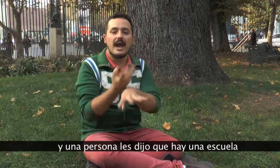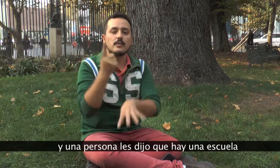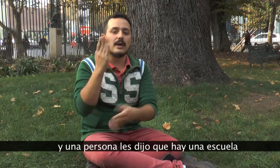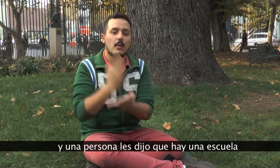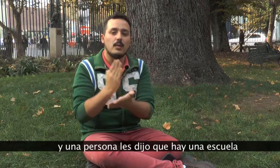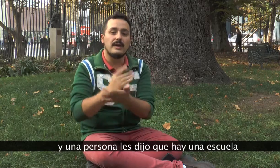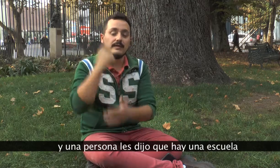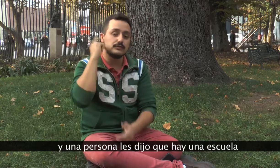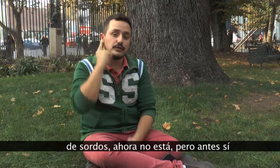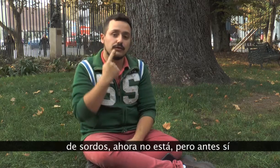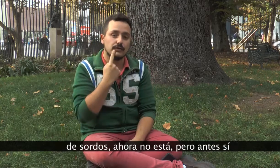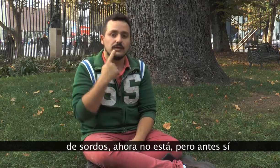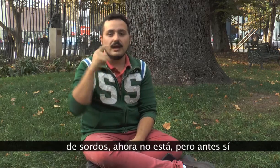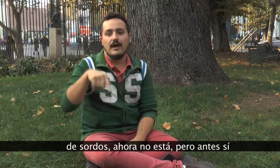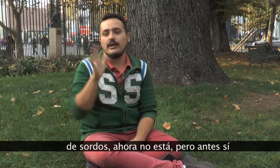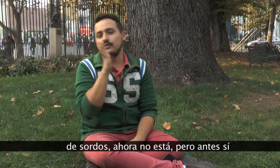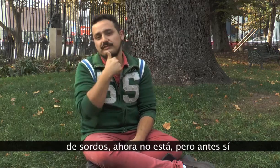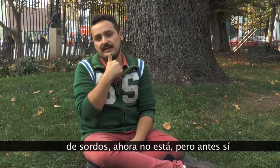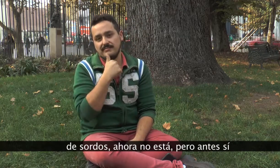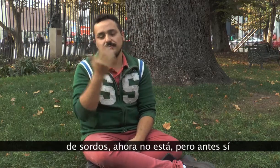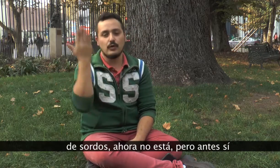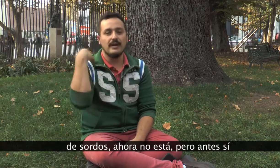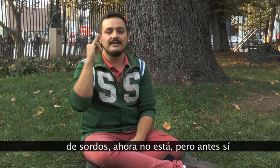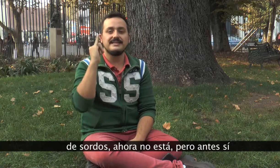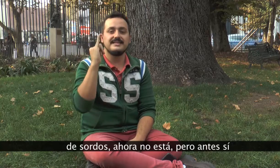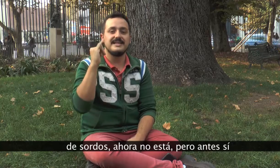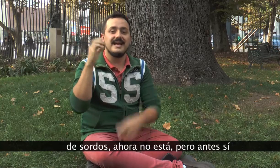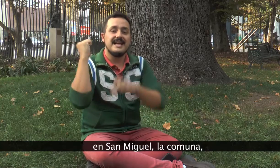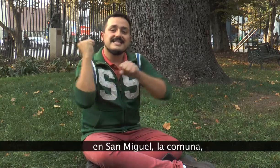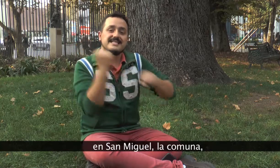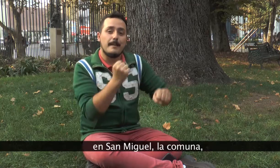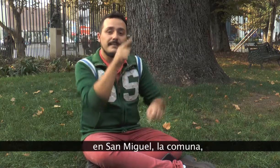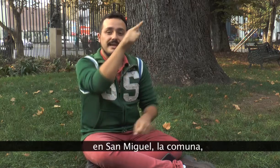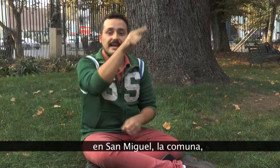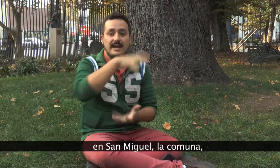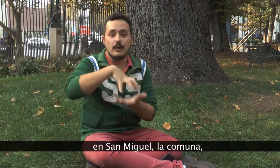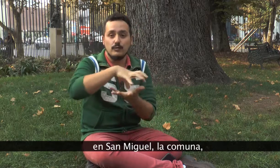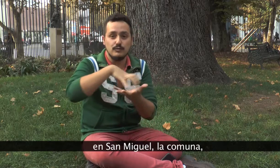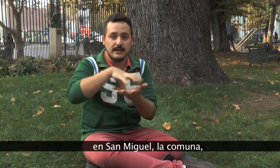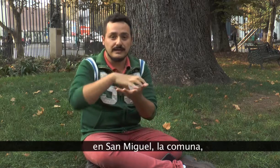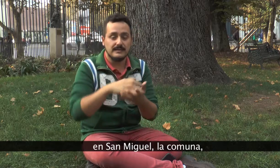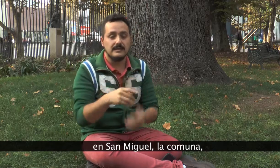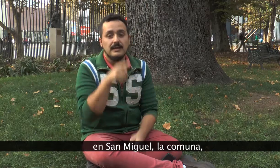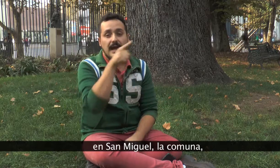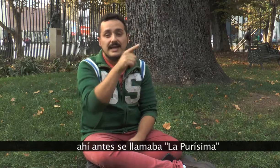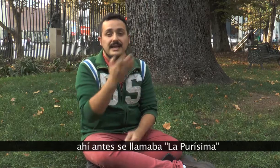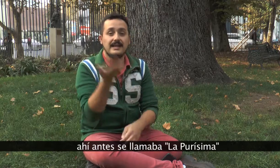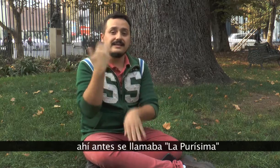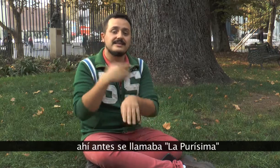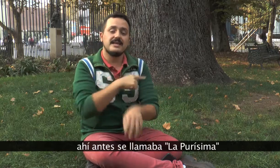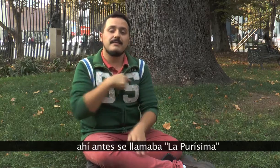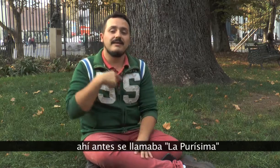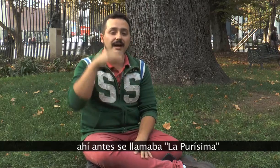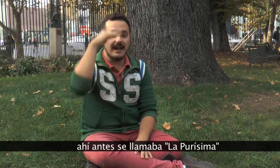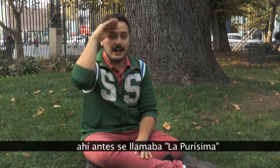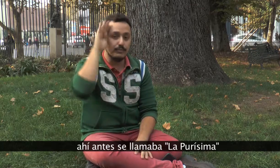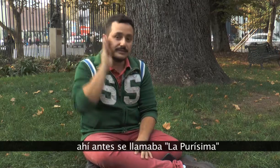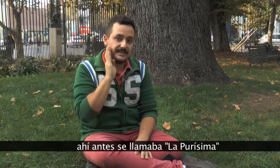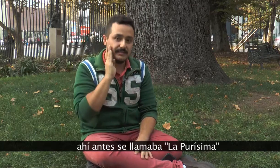hay una escuela de sordos, ahora no está. Pero antes sí, en San Miguel, la comuna, ahí antes se llamaba la purísima.